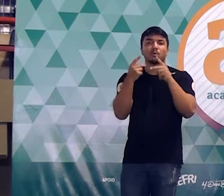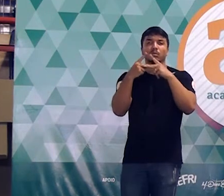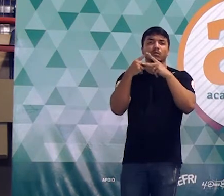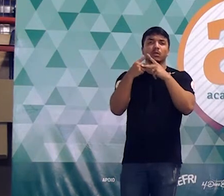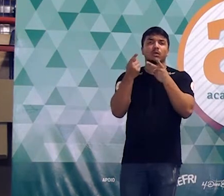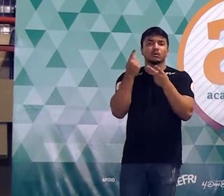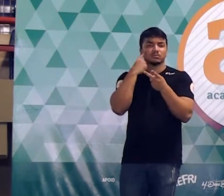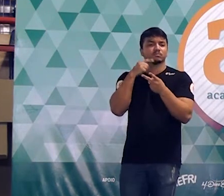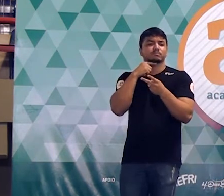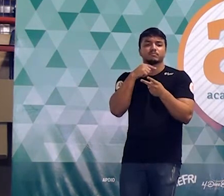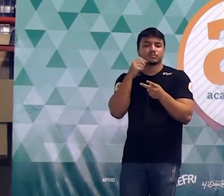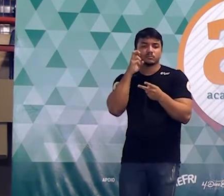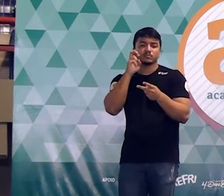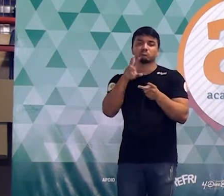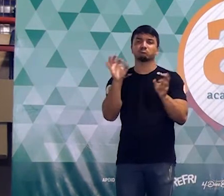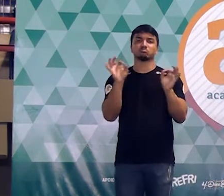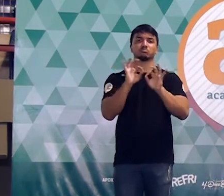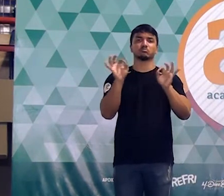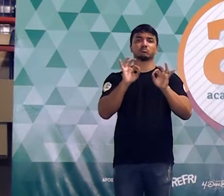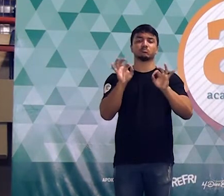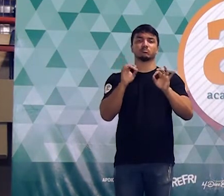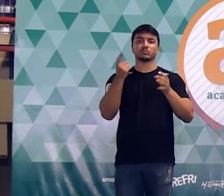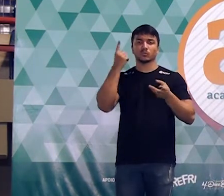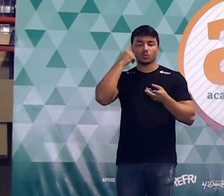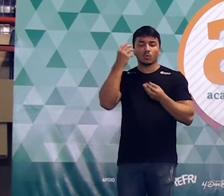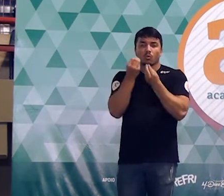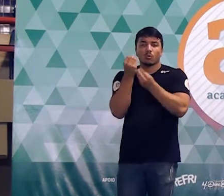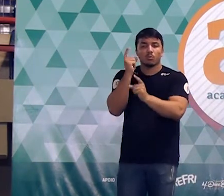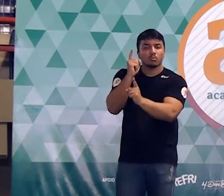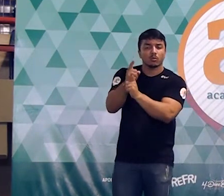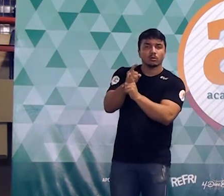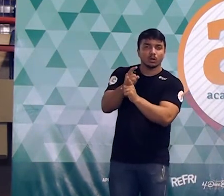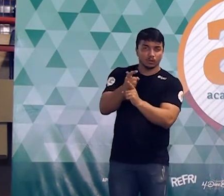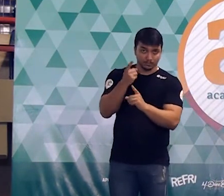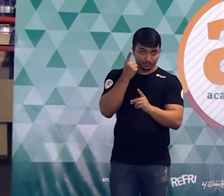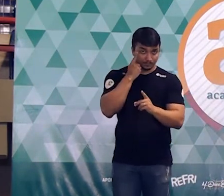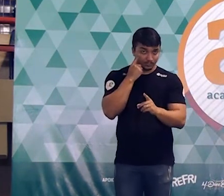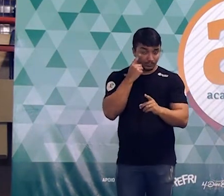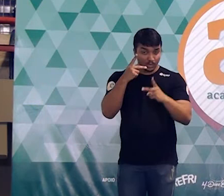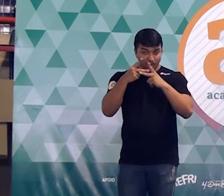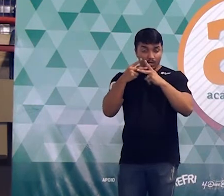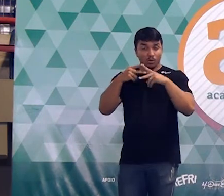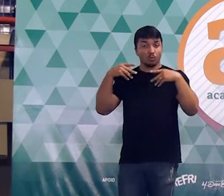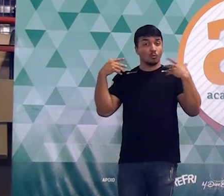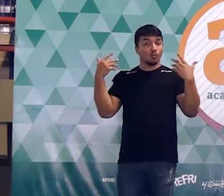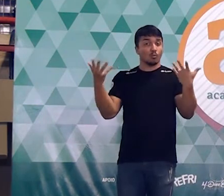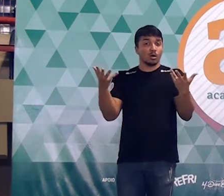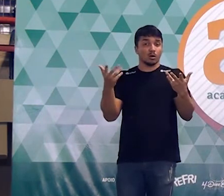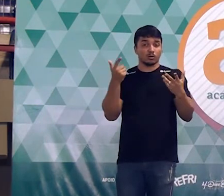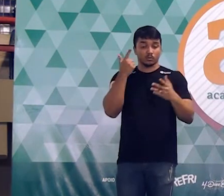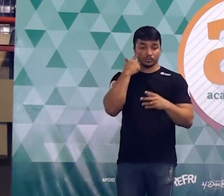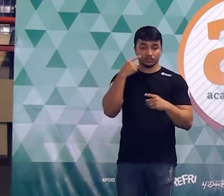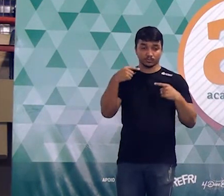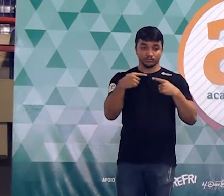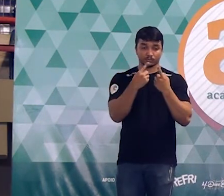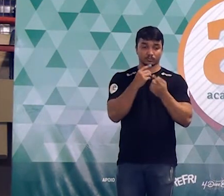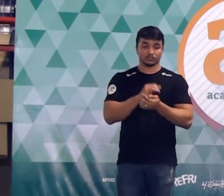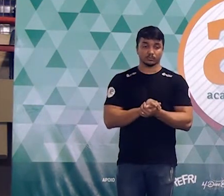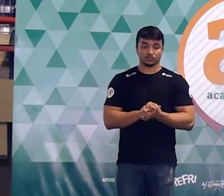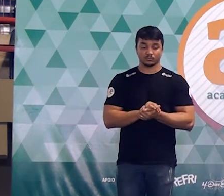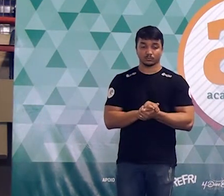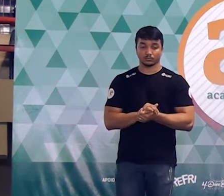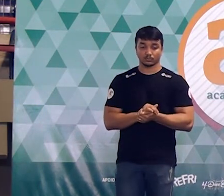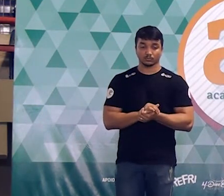mas nem existe esse triângulo na figura como é que a gente vai fazer isso que triângulo é esse que a questão faz referência o